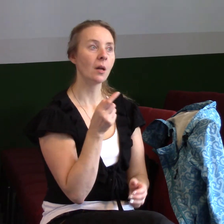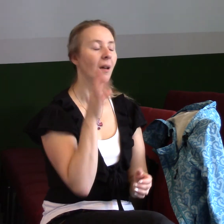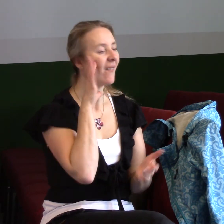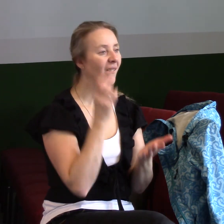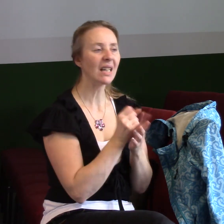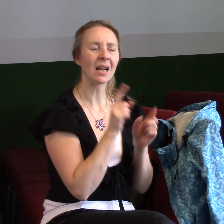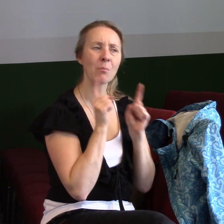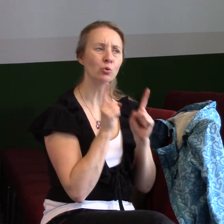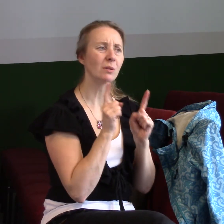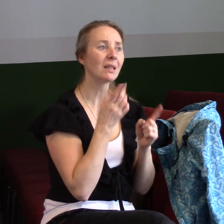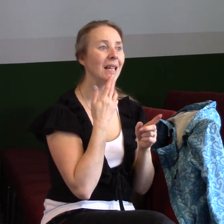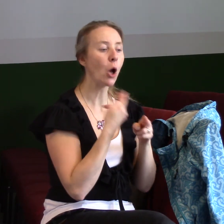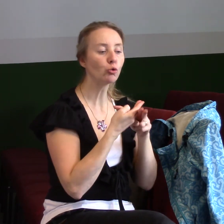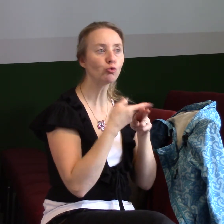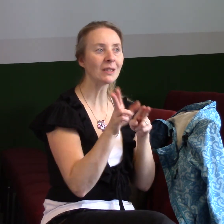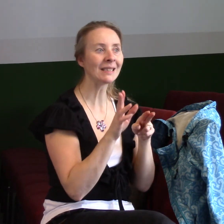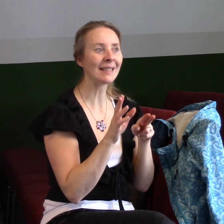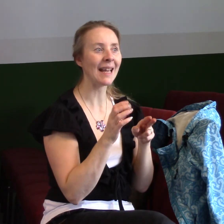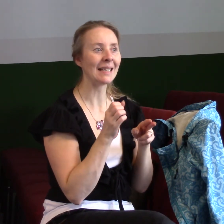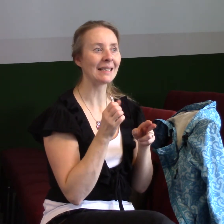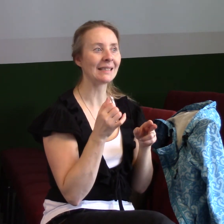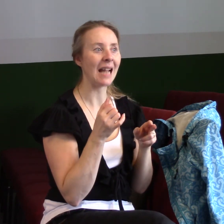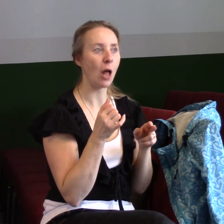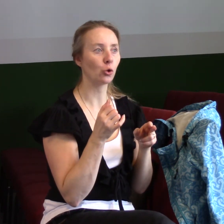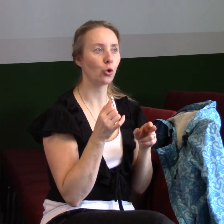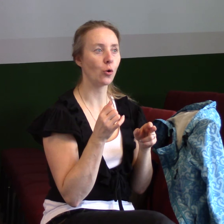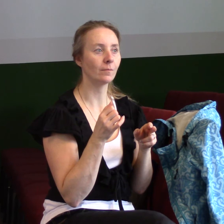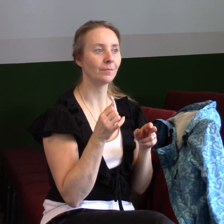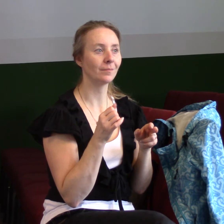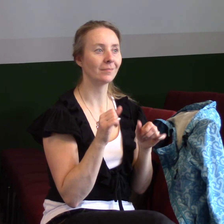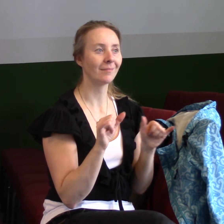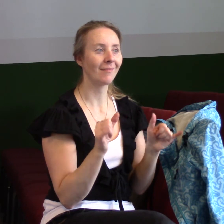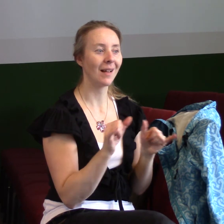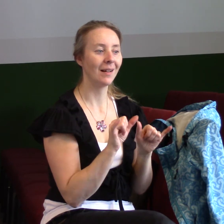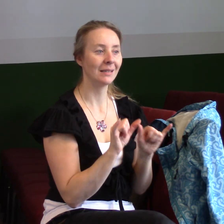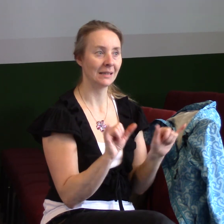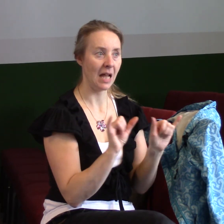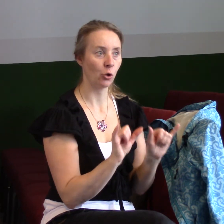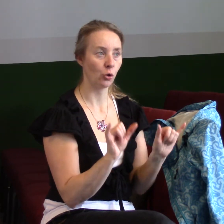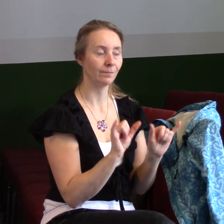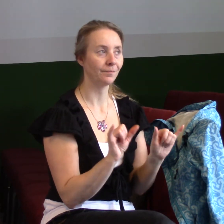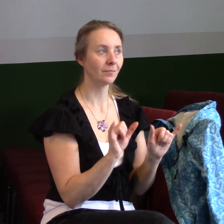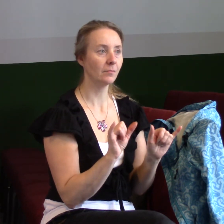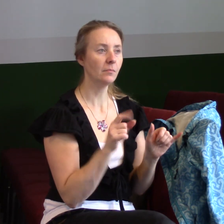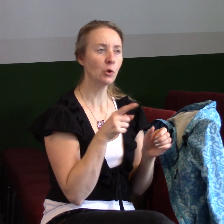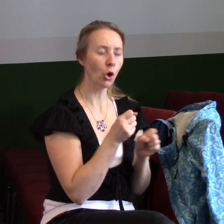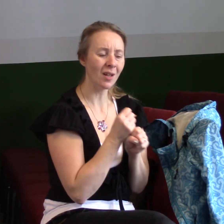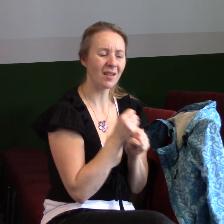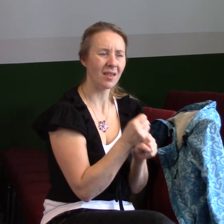Víra je jakoby to, co by mělo zůstat, když jsme vystaveni věcem, tlakům, bolestí, bojům a zápasům.